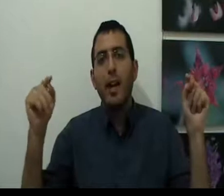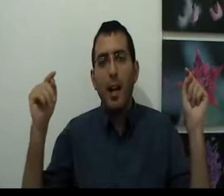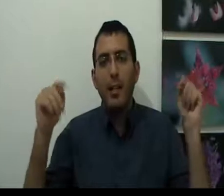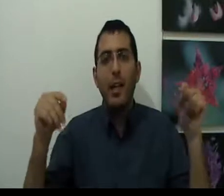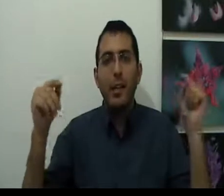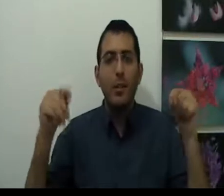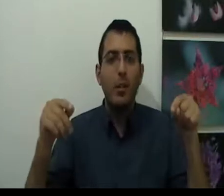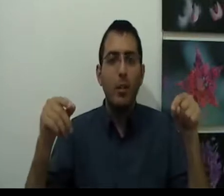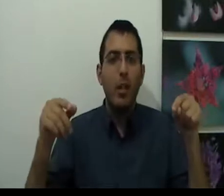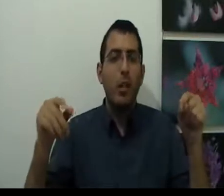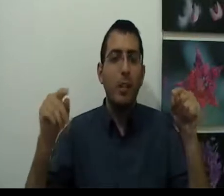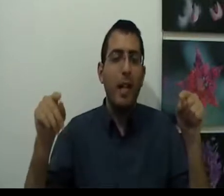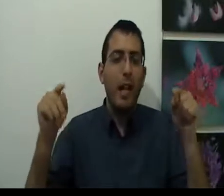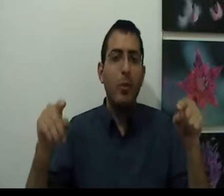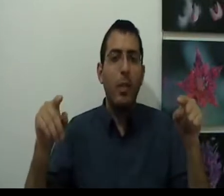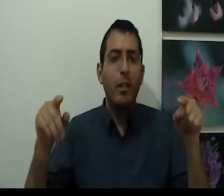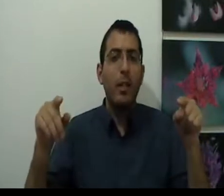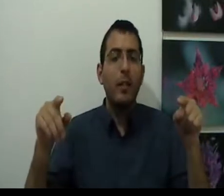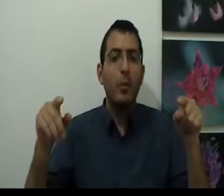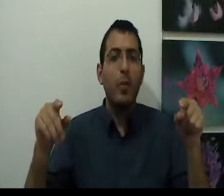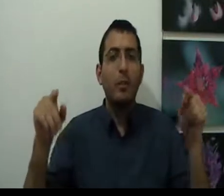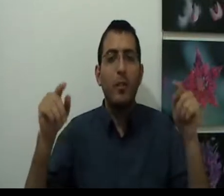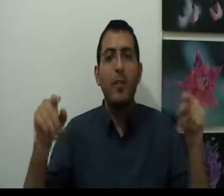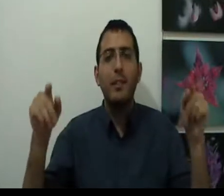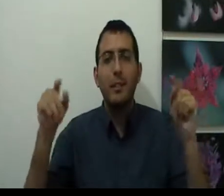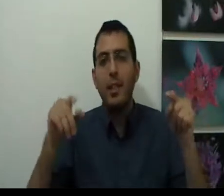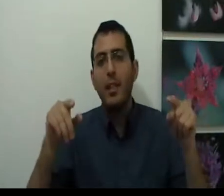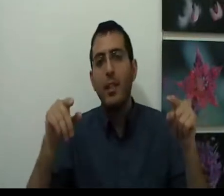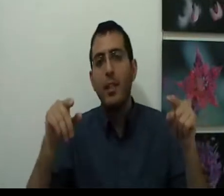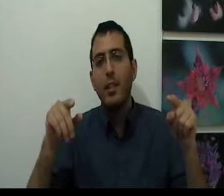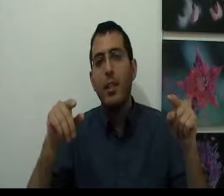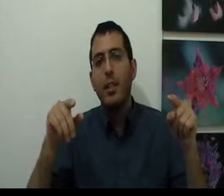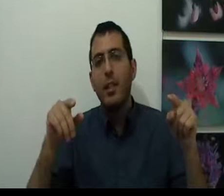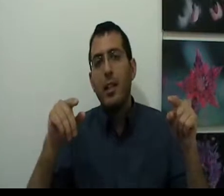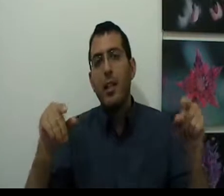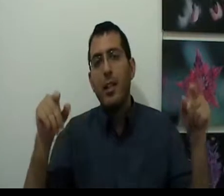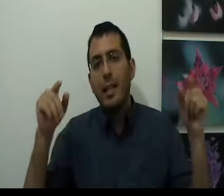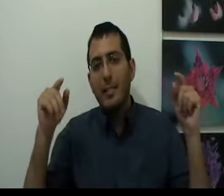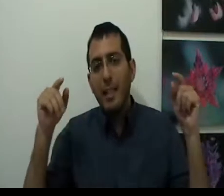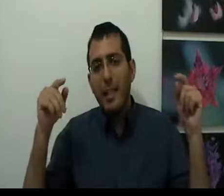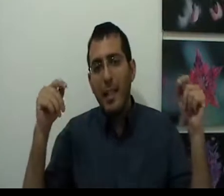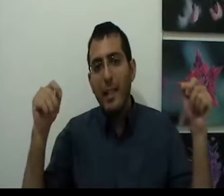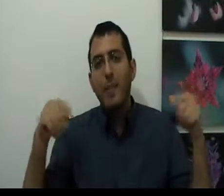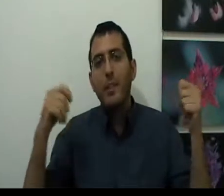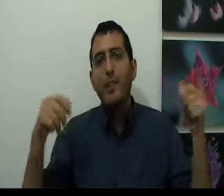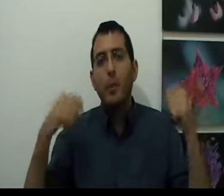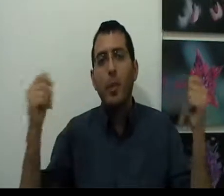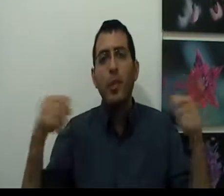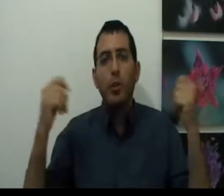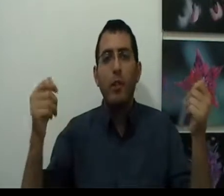ההנאה הזאת, בשבילה אל תאכל כרגע, זאת אומרת בשבילה תנסה להגיע למצב שבו תרגיש טוב